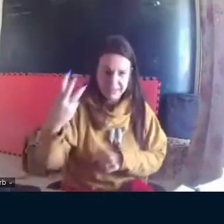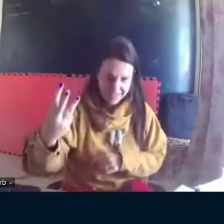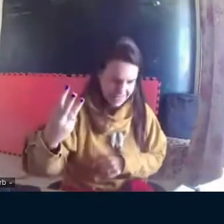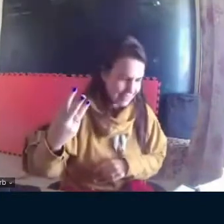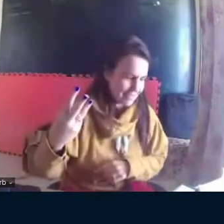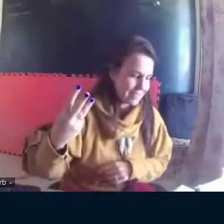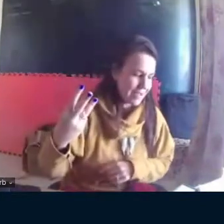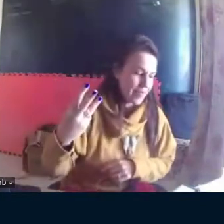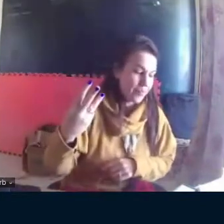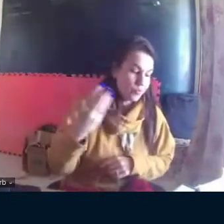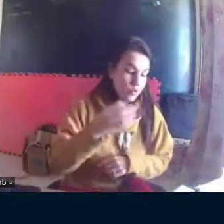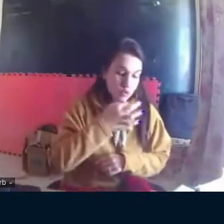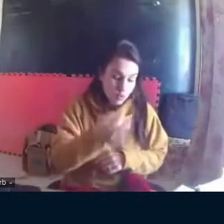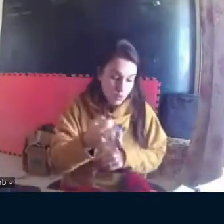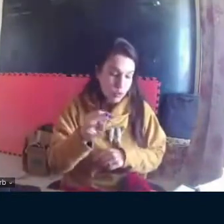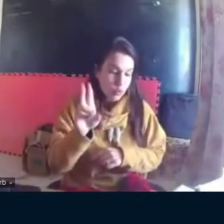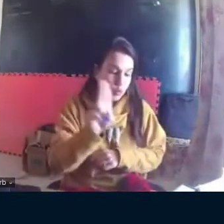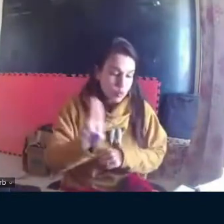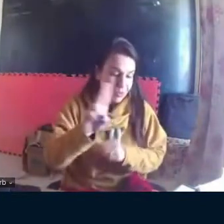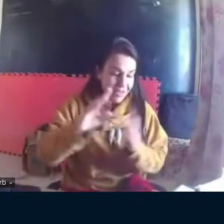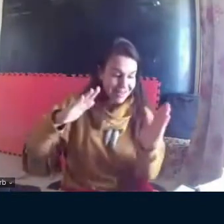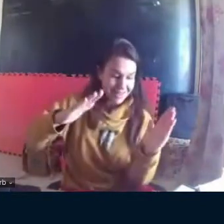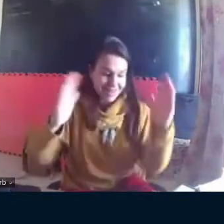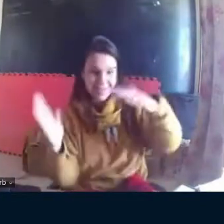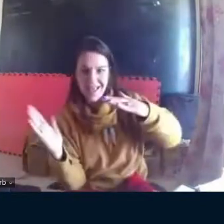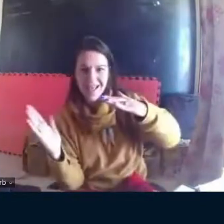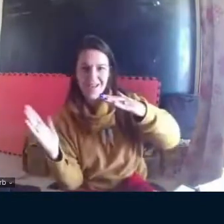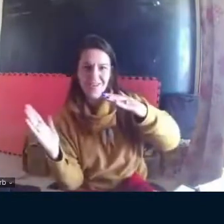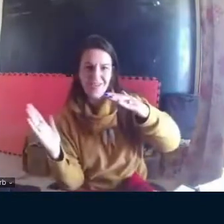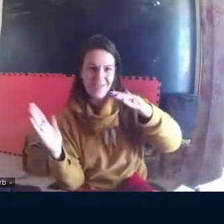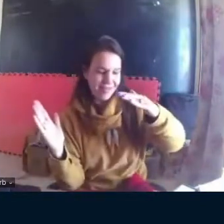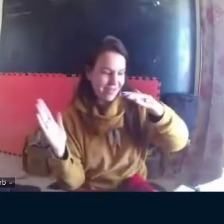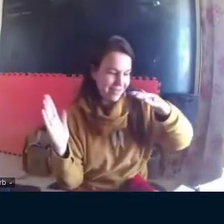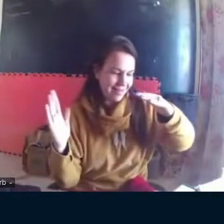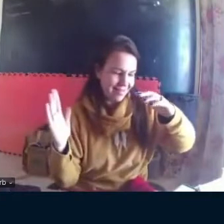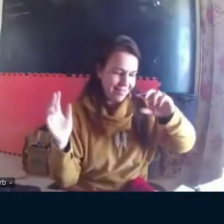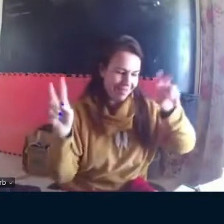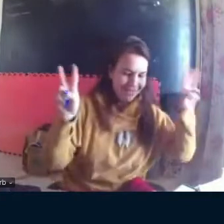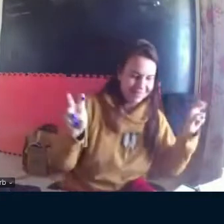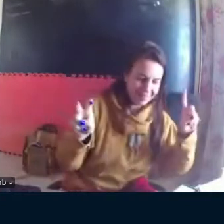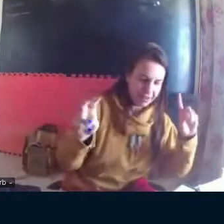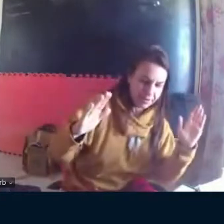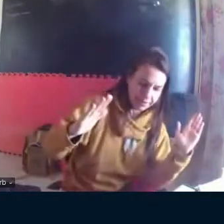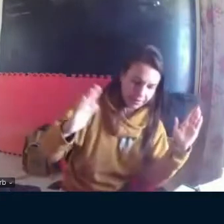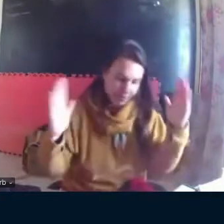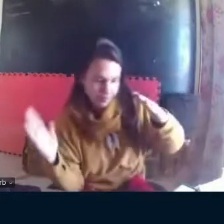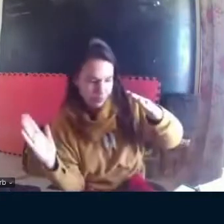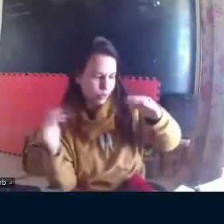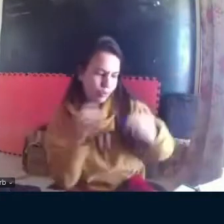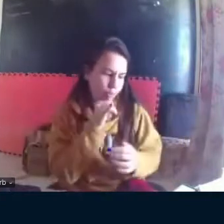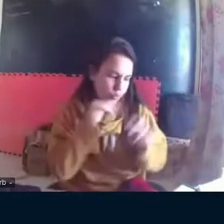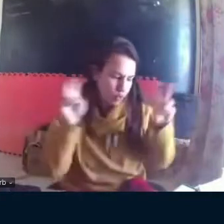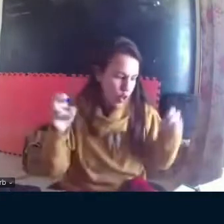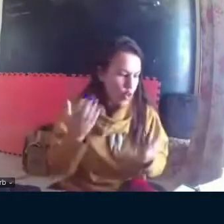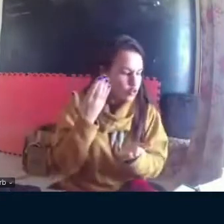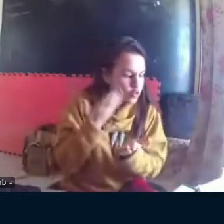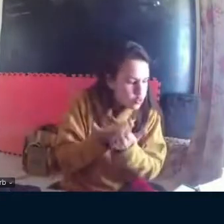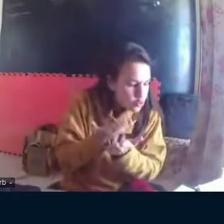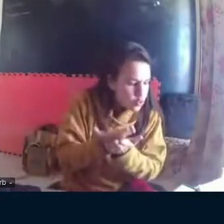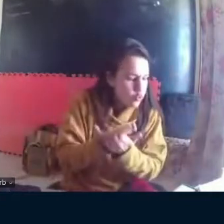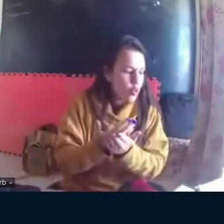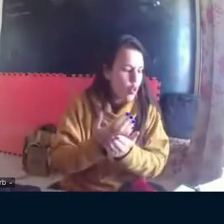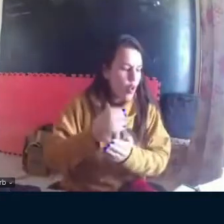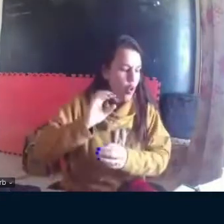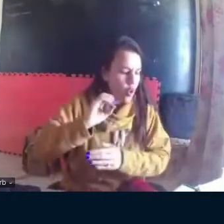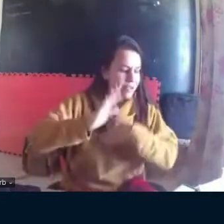Agora, na página 23, eu sugiro você usar o itálico, em vez de aspas.